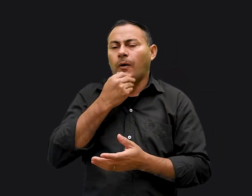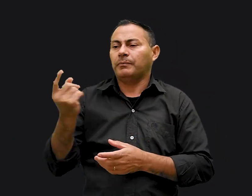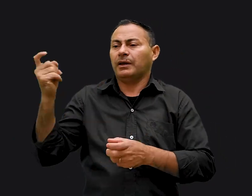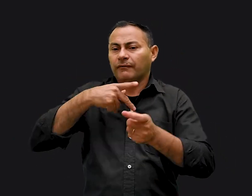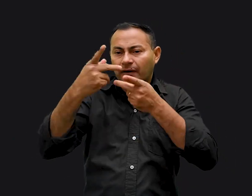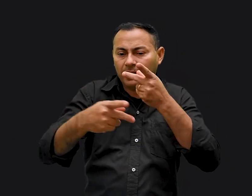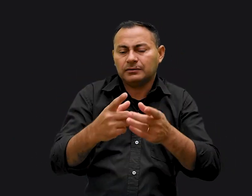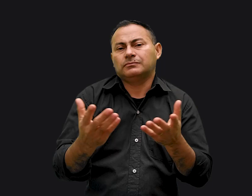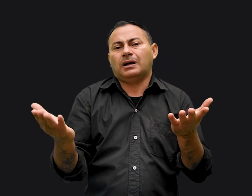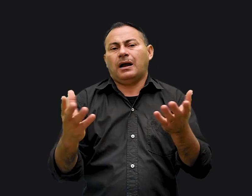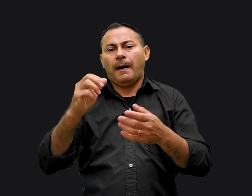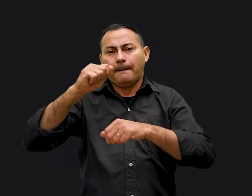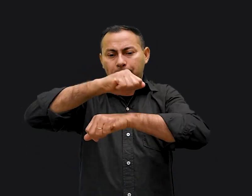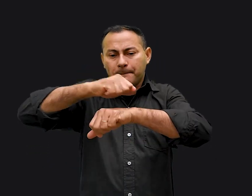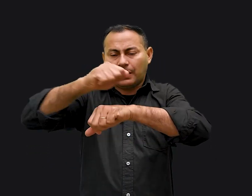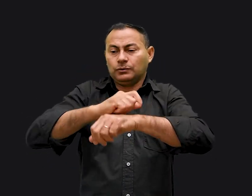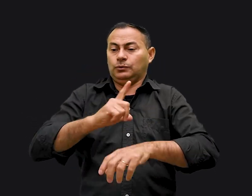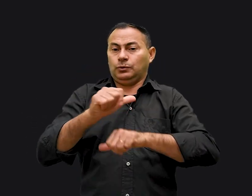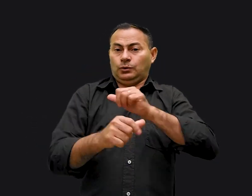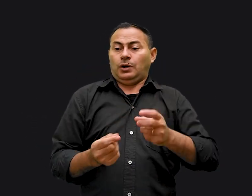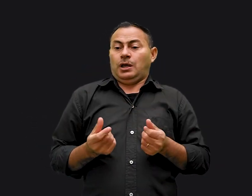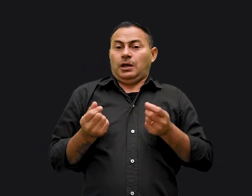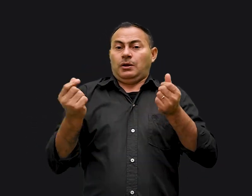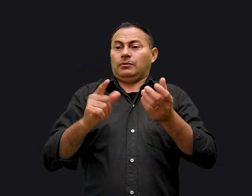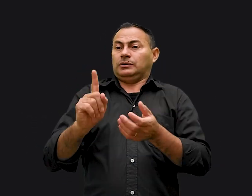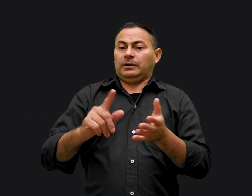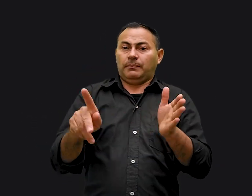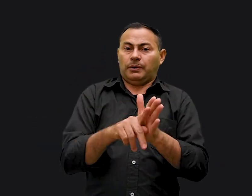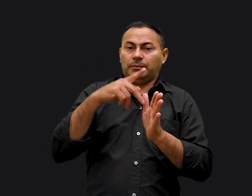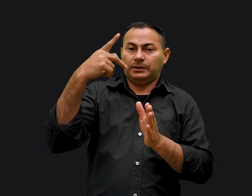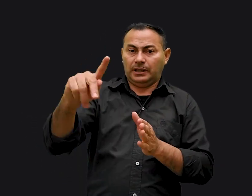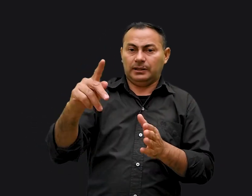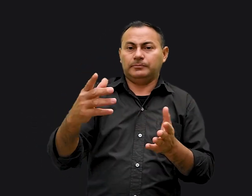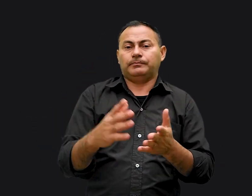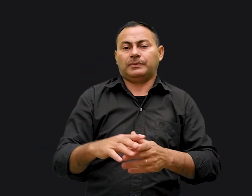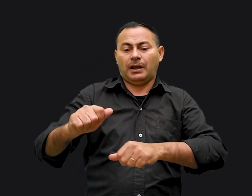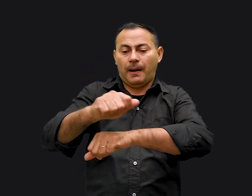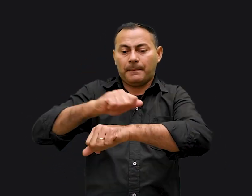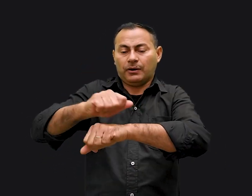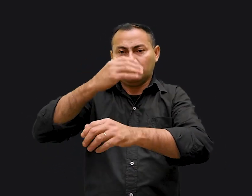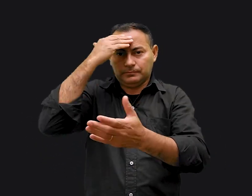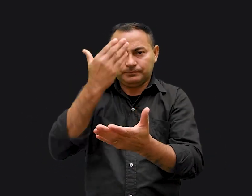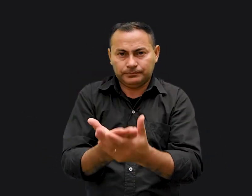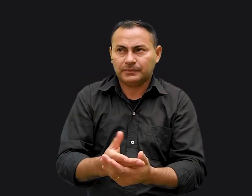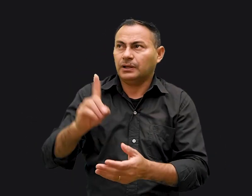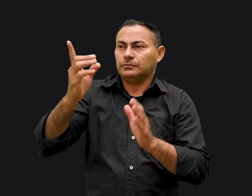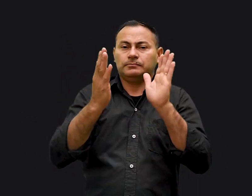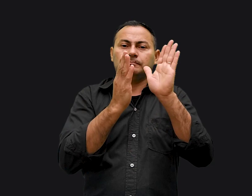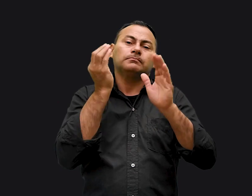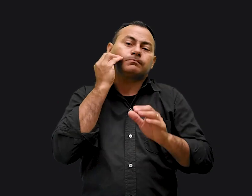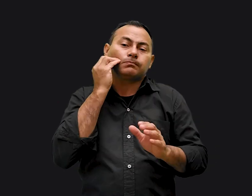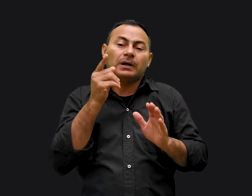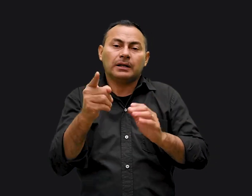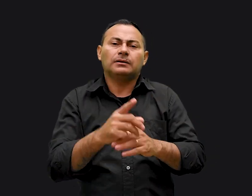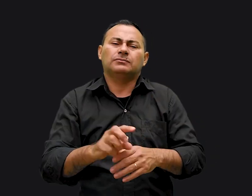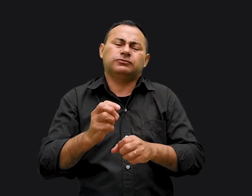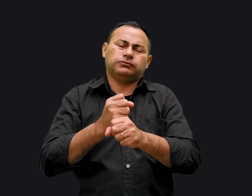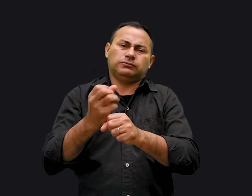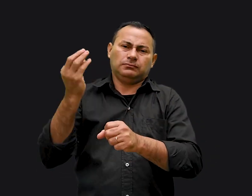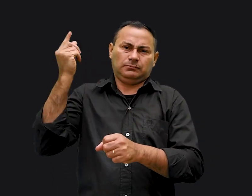viesse dizer Abraão se tornou rico com o que não era dele Abraão acreditava que Deus tinha provado a ele Já há muito tempo